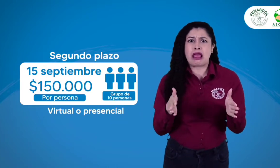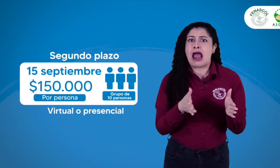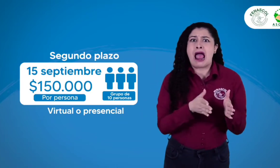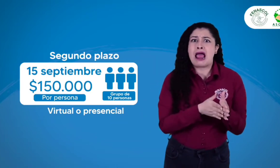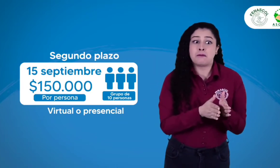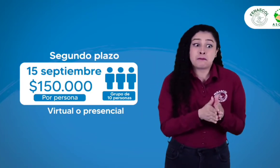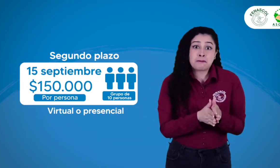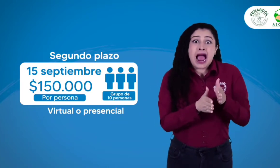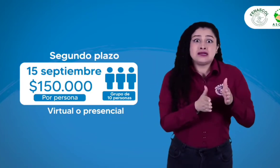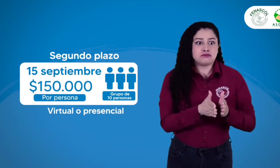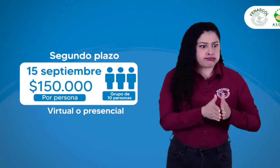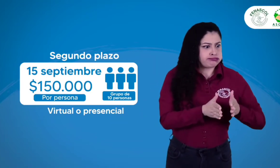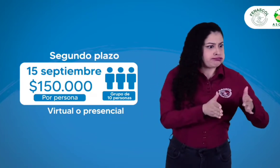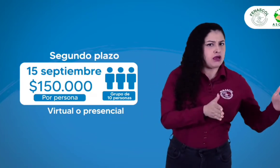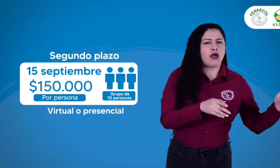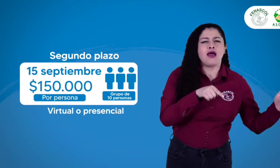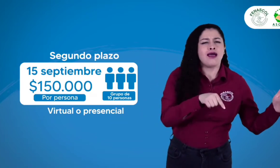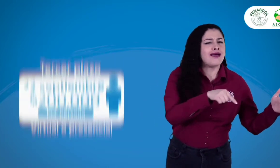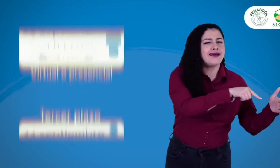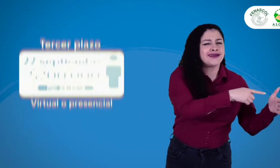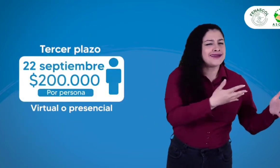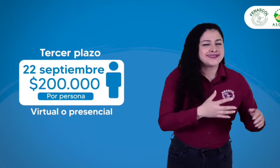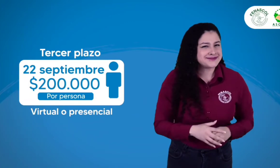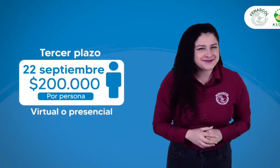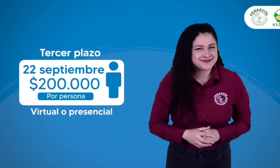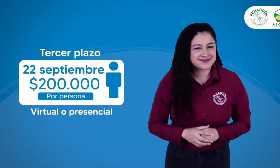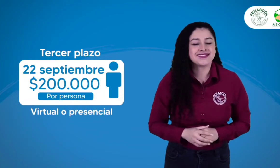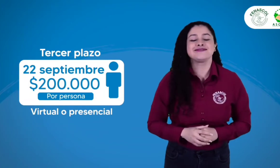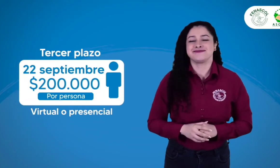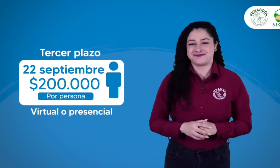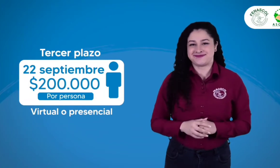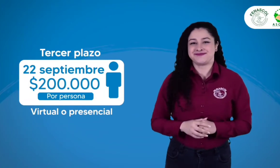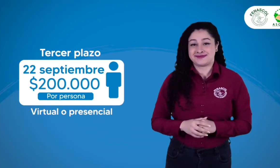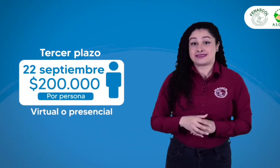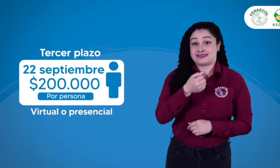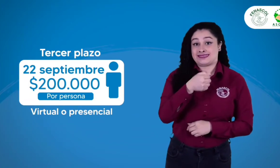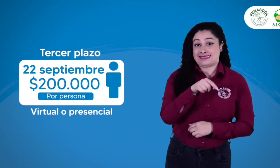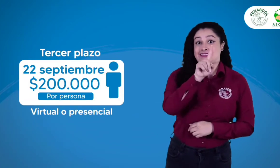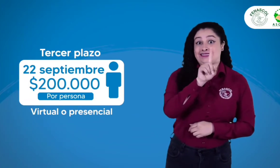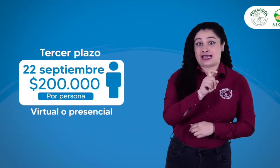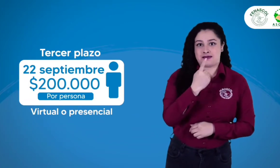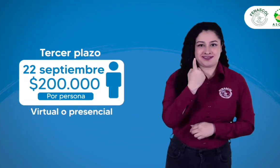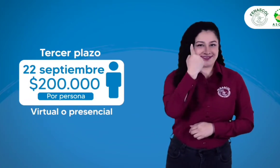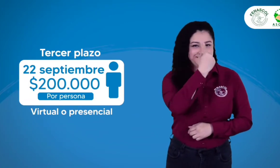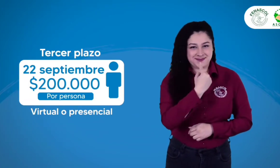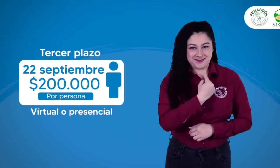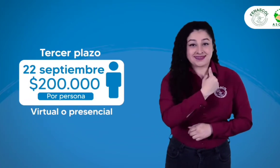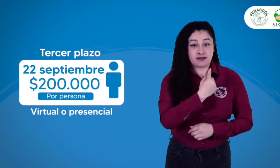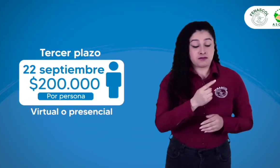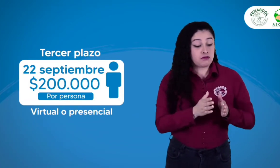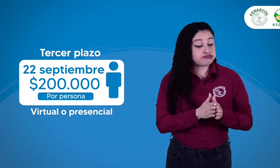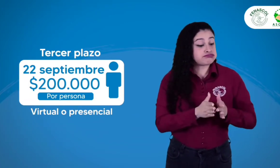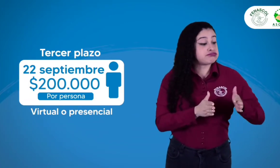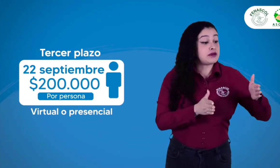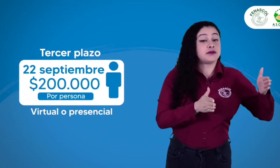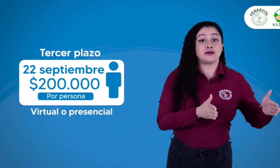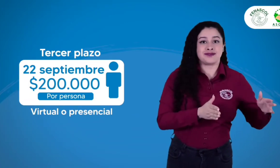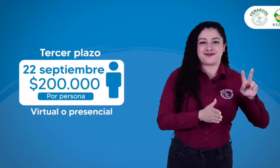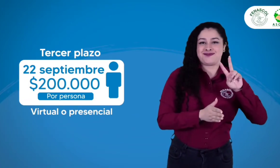Si no logras pagar en estos dos plazos, el tercer plazo será del 16 de septiembre hasta el